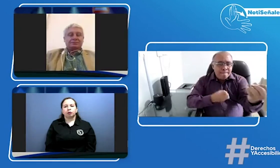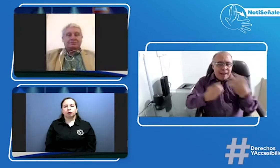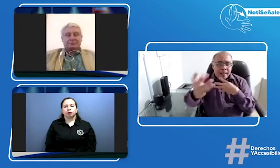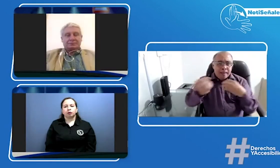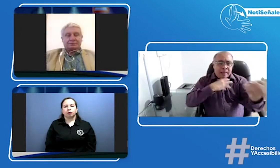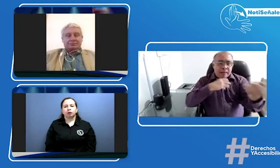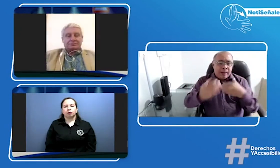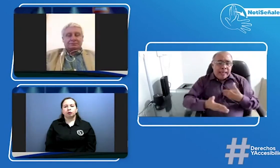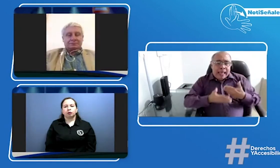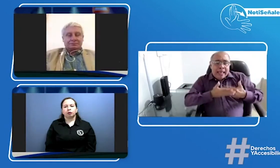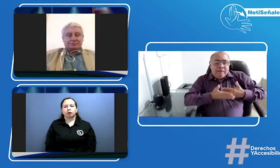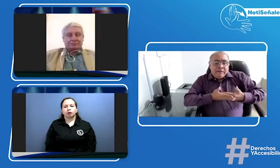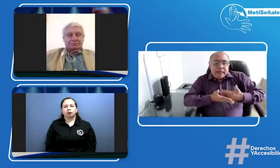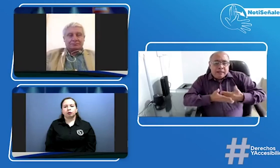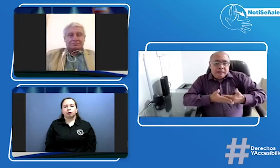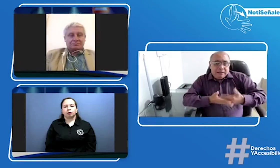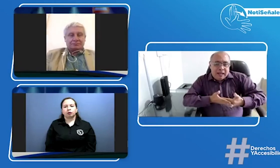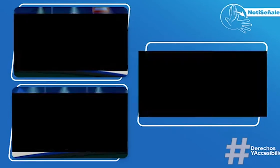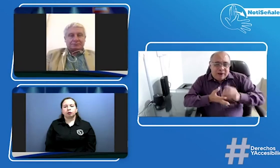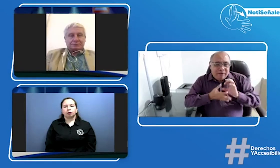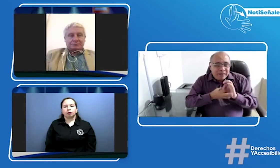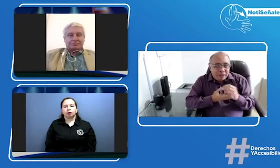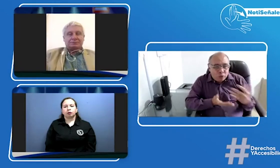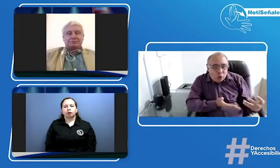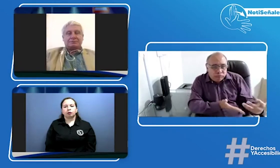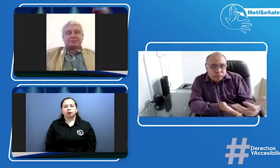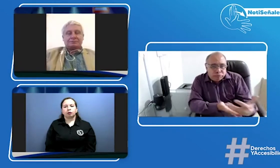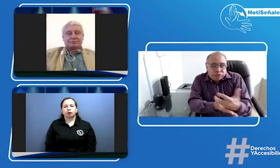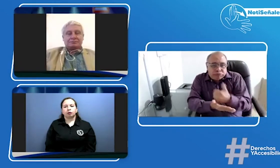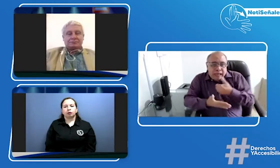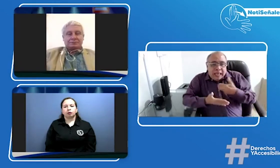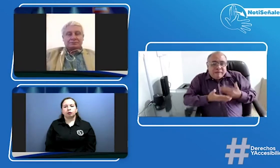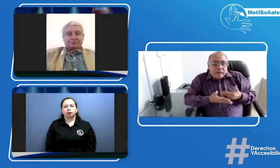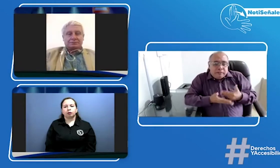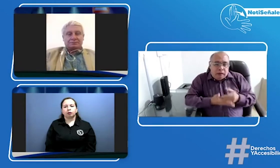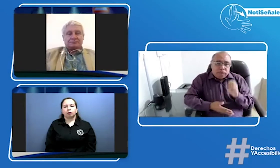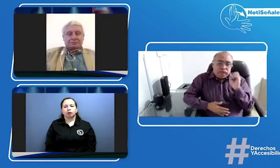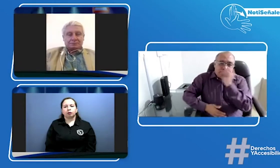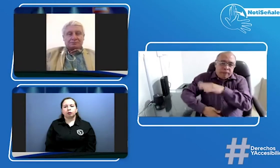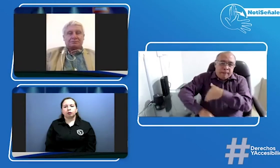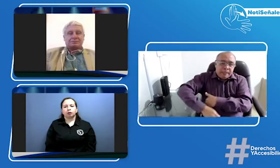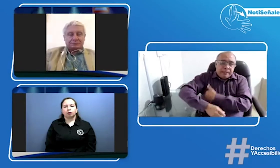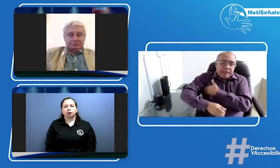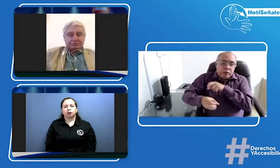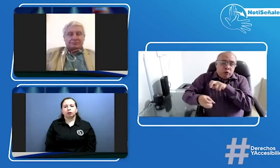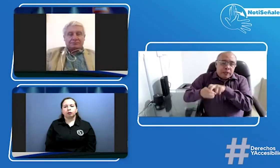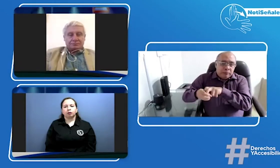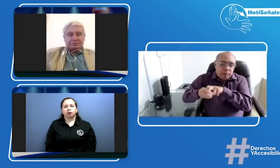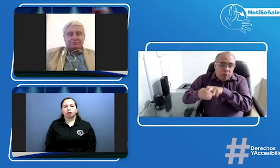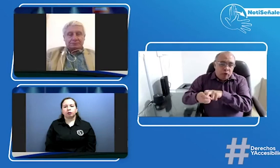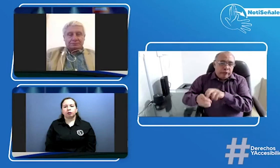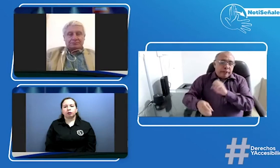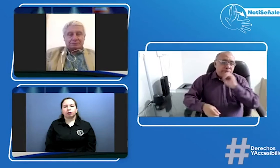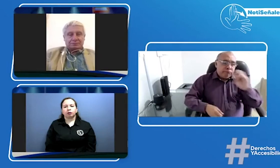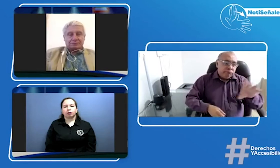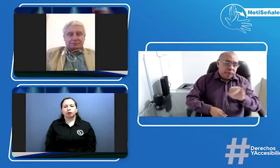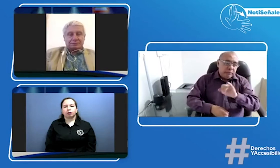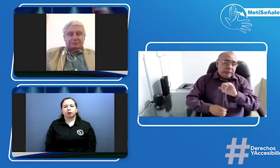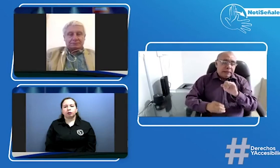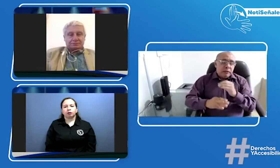sucedió en qué ciudad la dirección porque necesitamos adjuntar todo esto documentarlo frente al Ministerio de